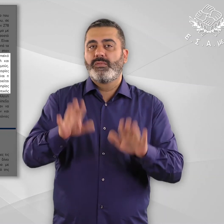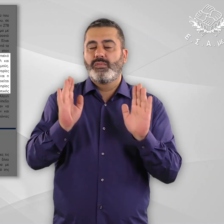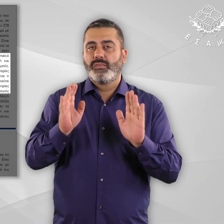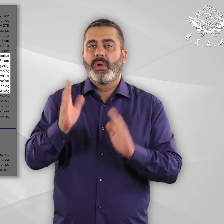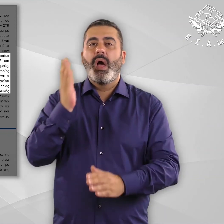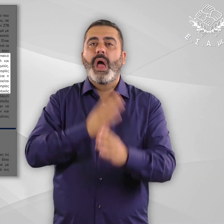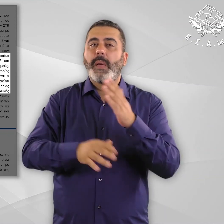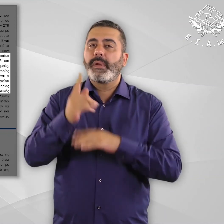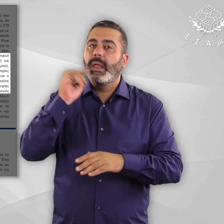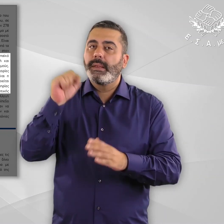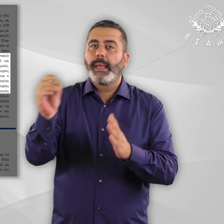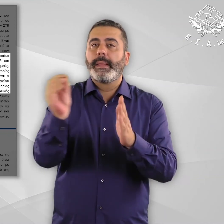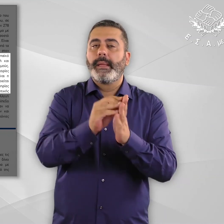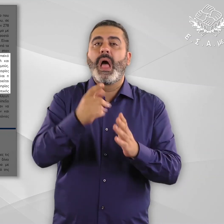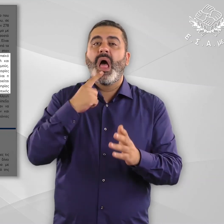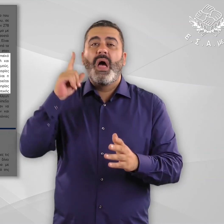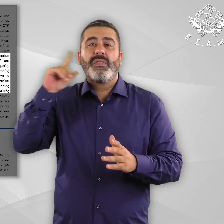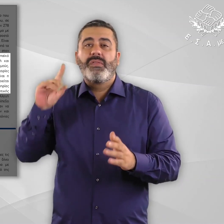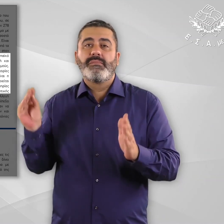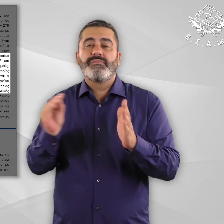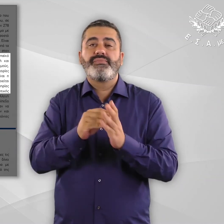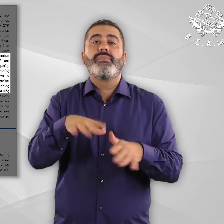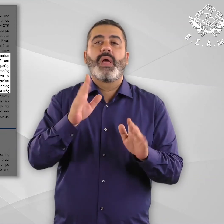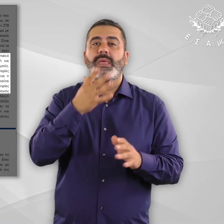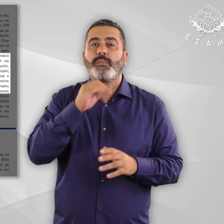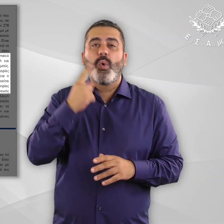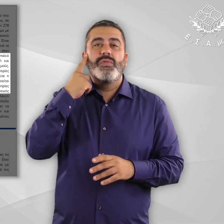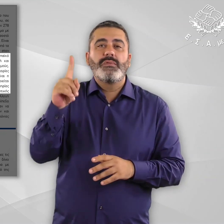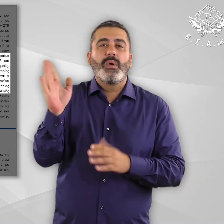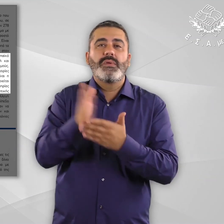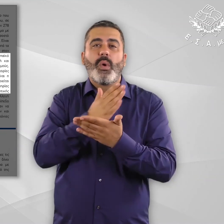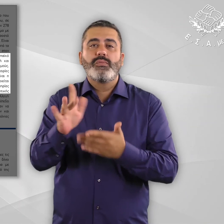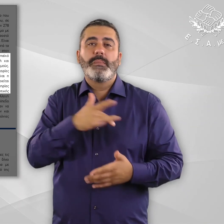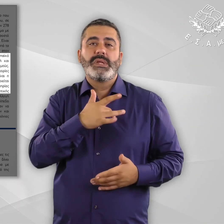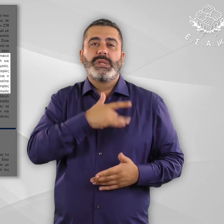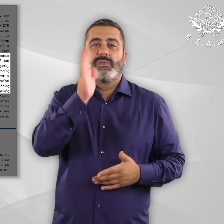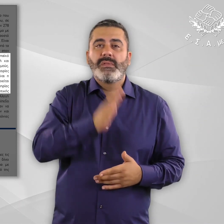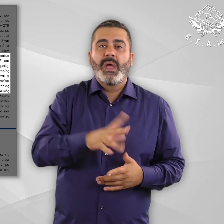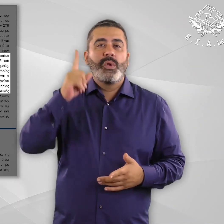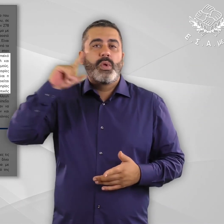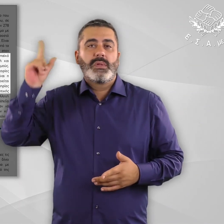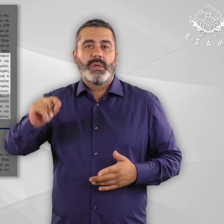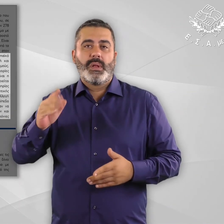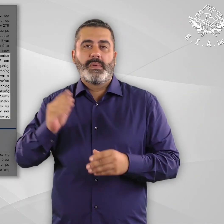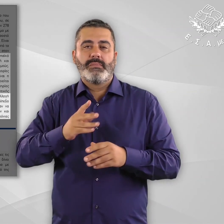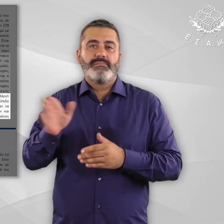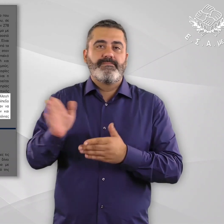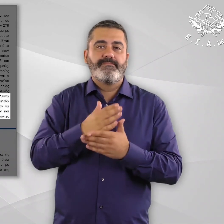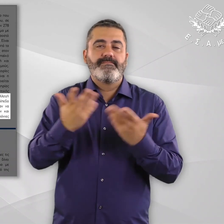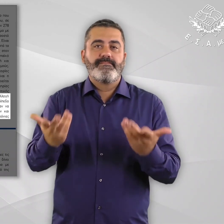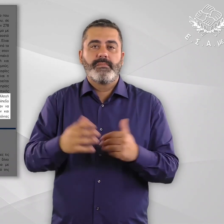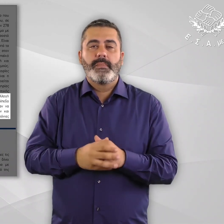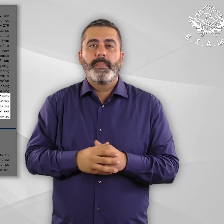αναπηρίας παρένθεση καθώς δημιουργεί σύγχυση μεταξύ της ψυχικής και της νοητικής αναπηρίας κλείνει η παρένθεση. Η